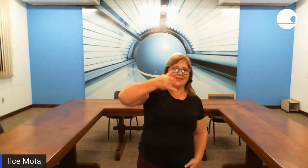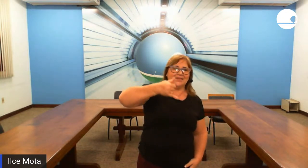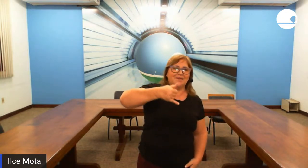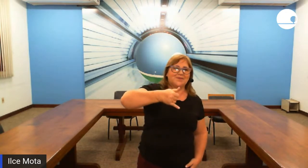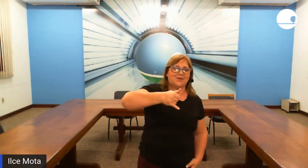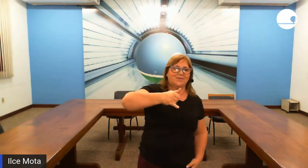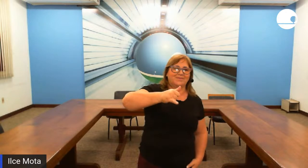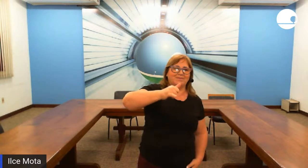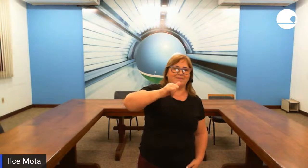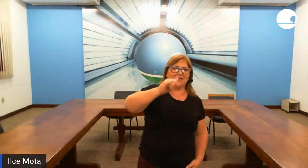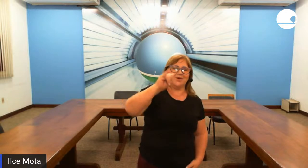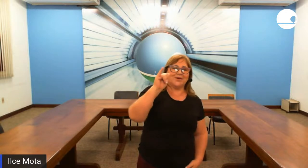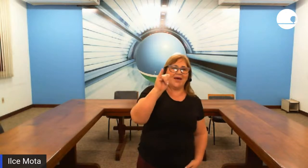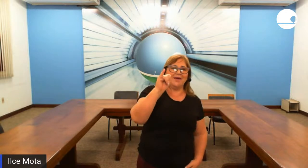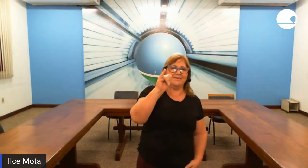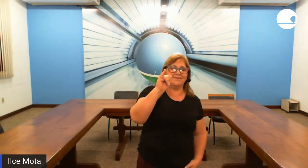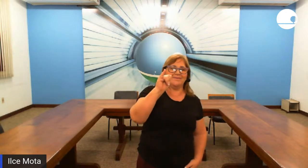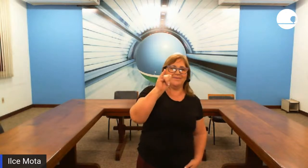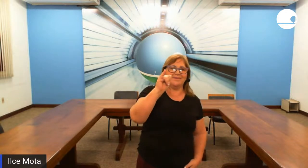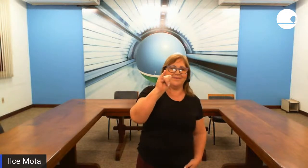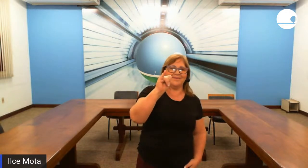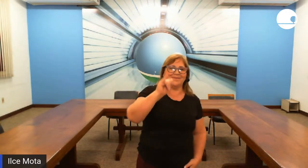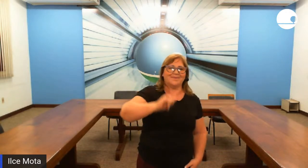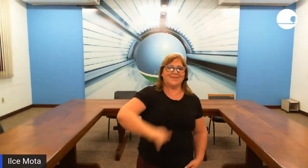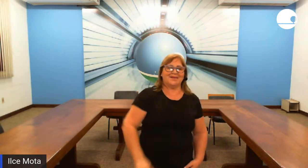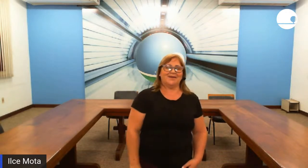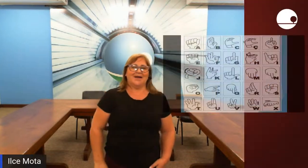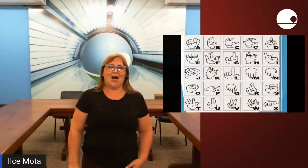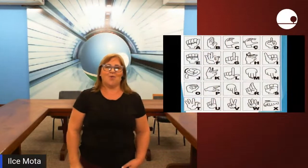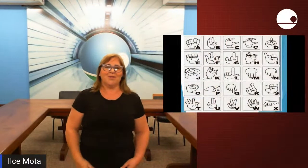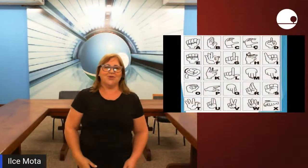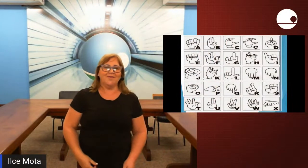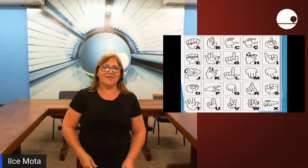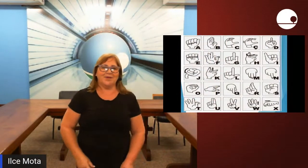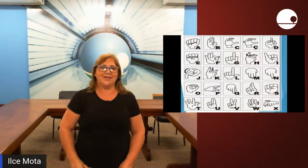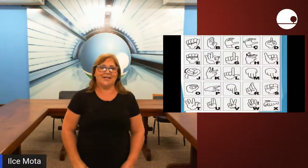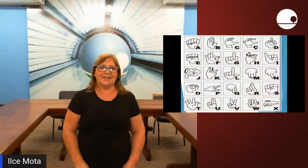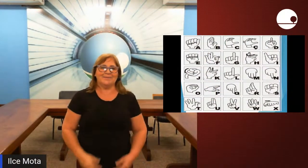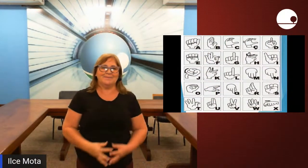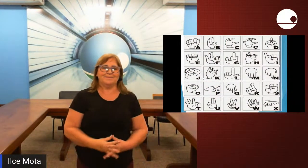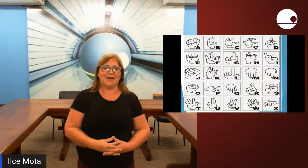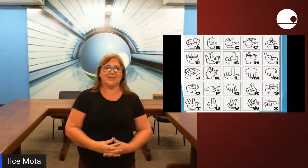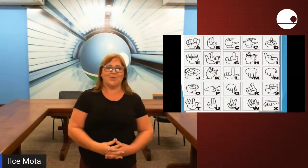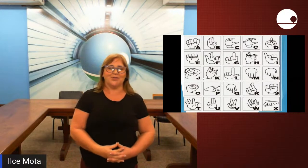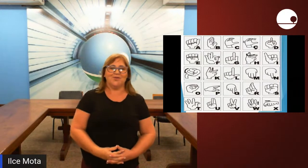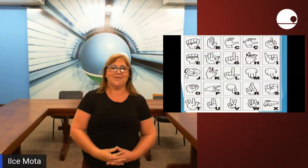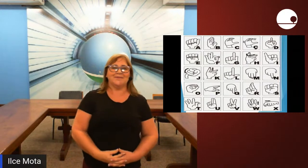Y ok? Ótimo mais alguma dúvida?